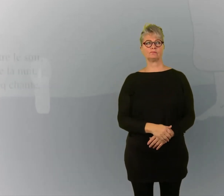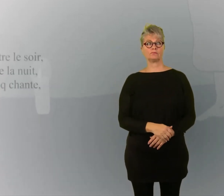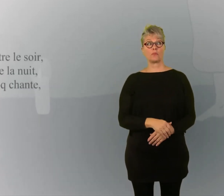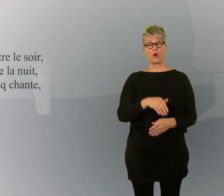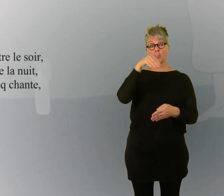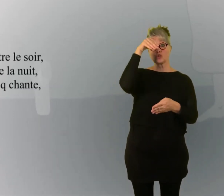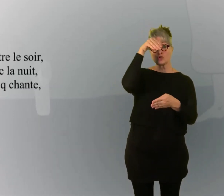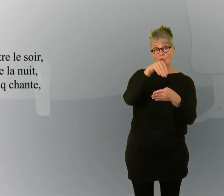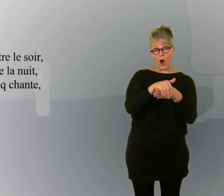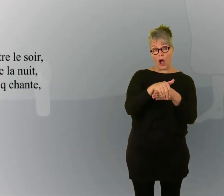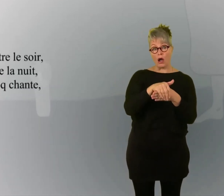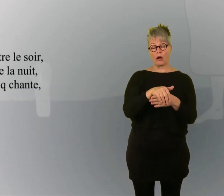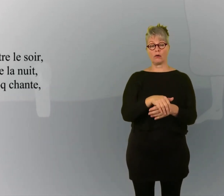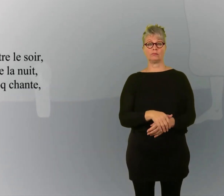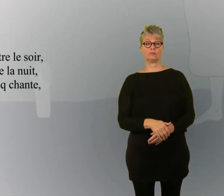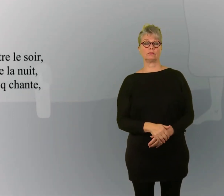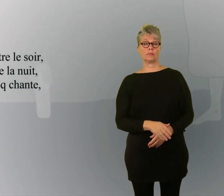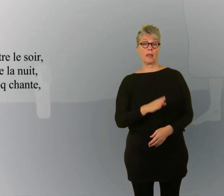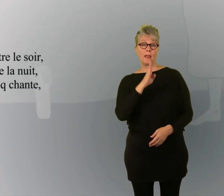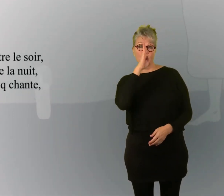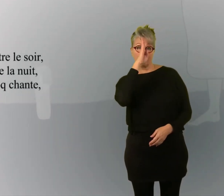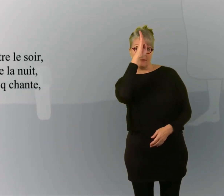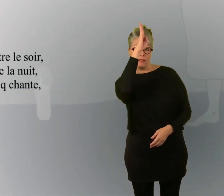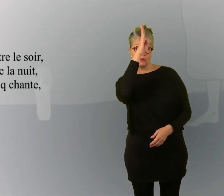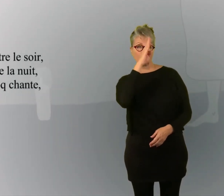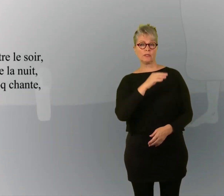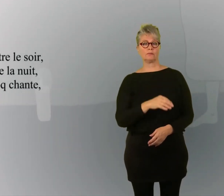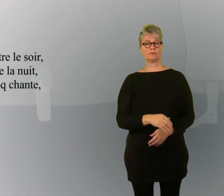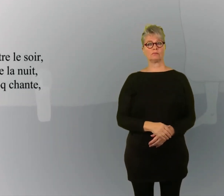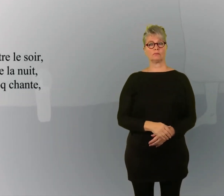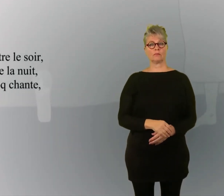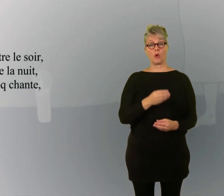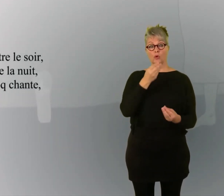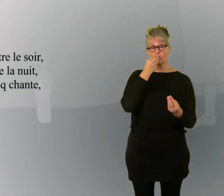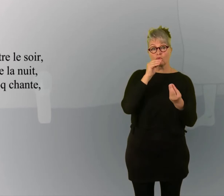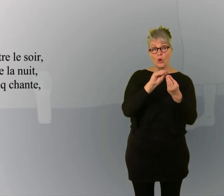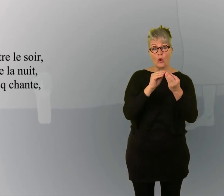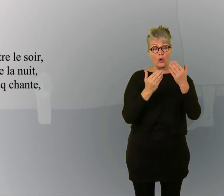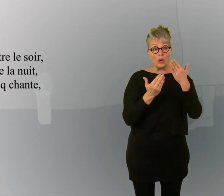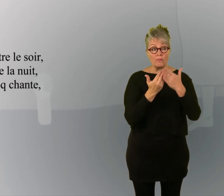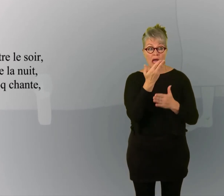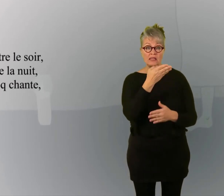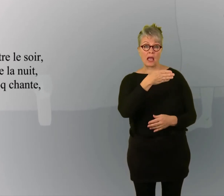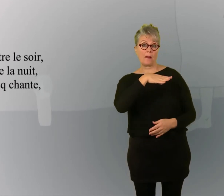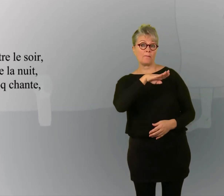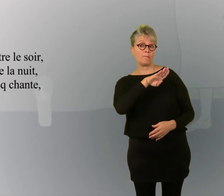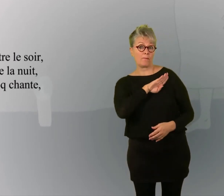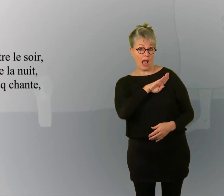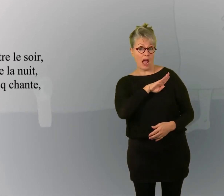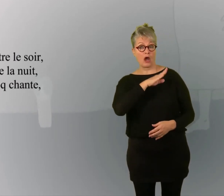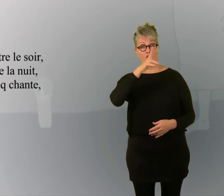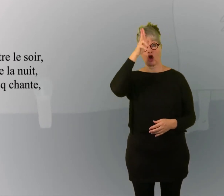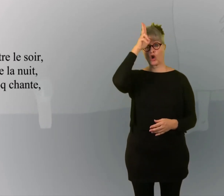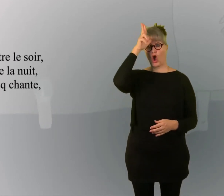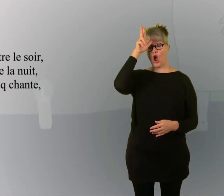Ce sera peut-être le soir Ou au milieu de la nuit Ou quand le coq chante Ou le matin